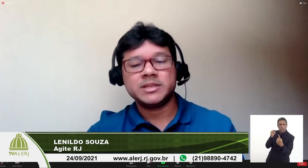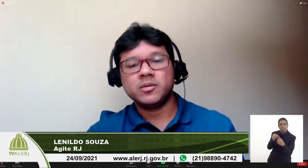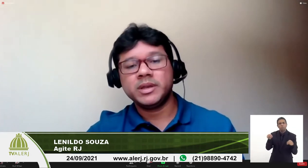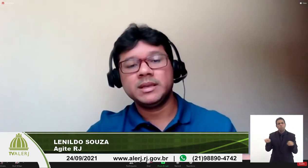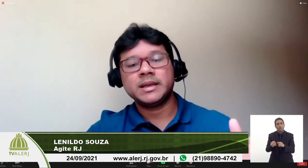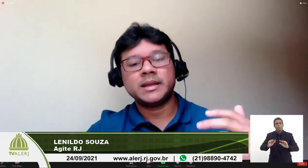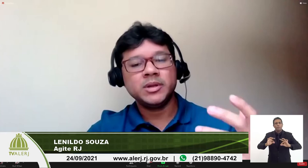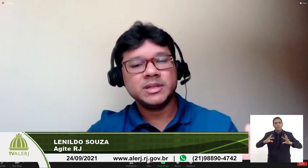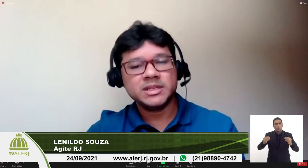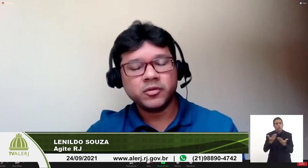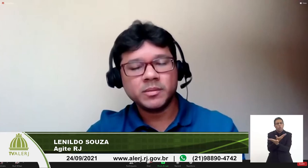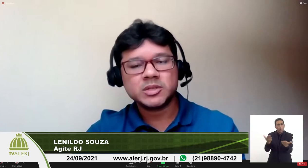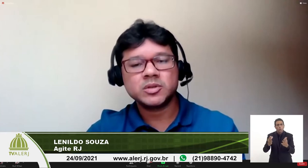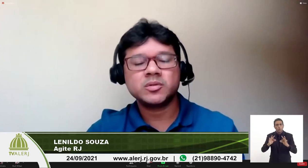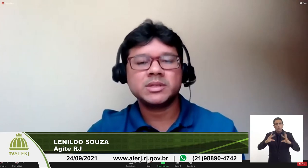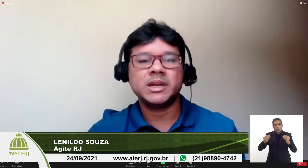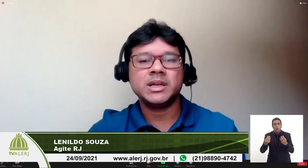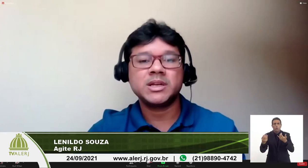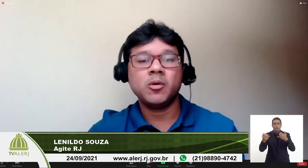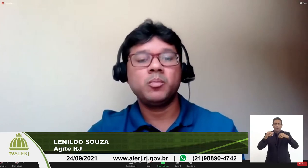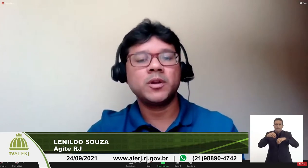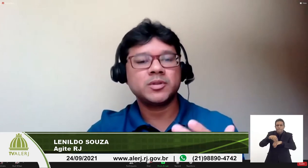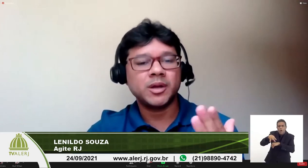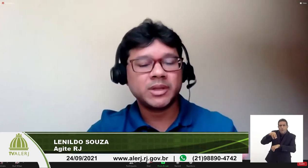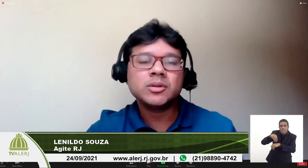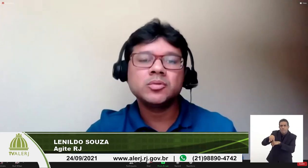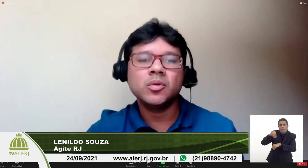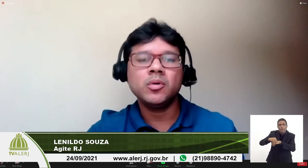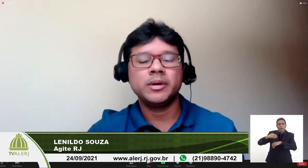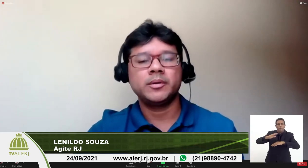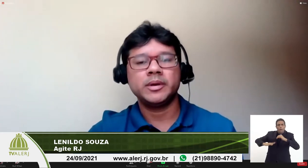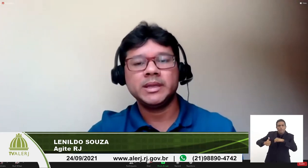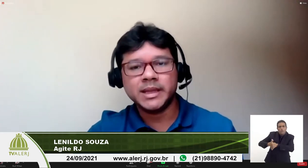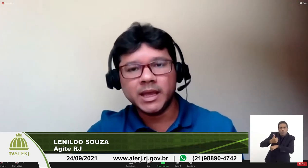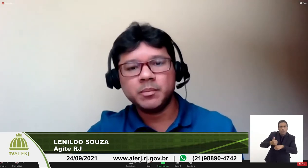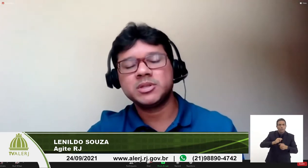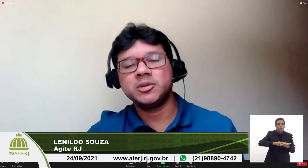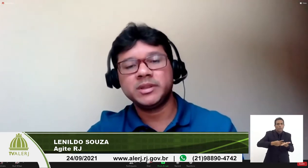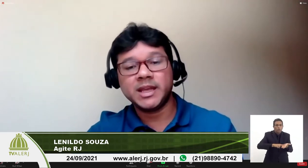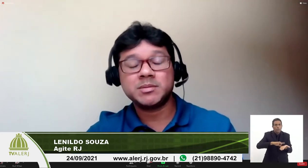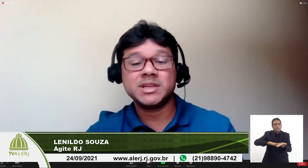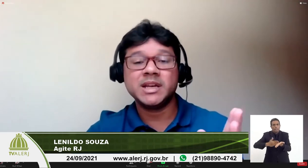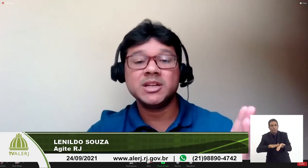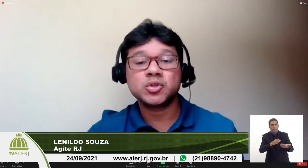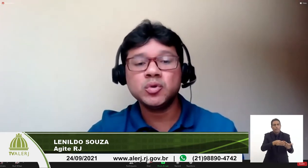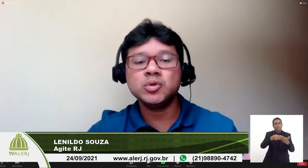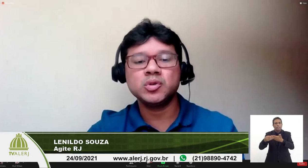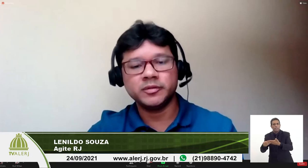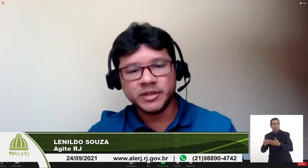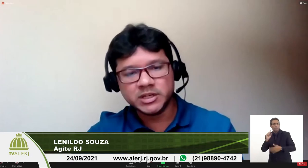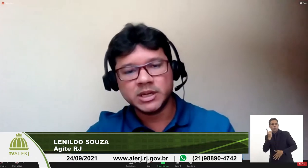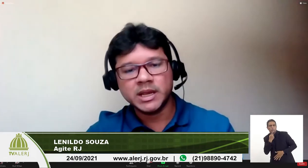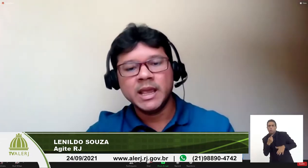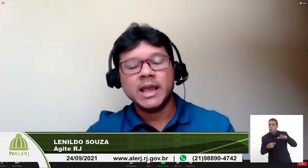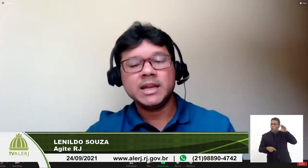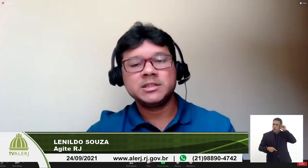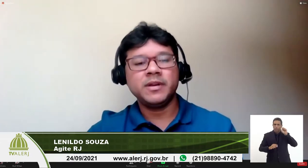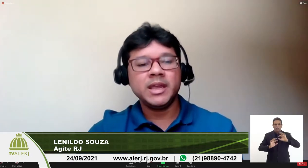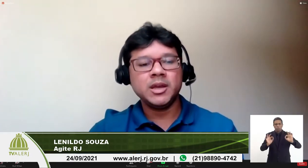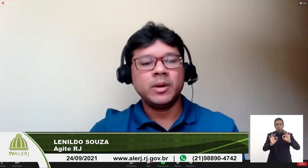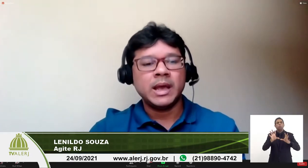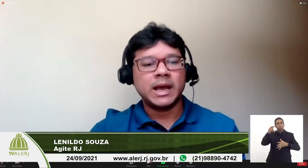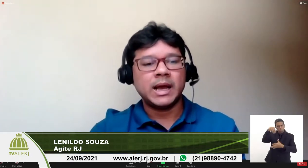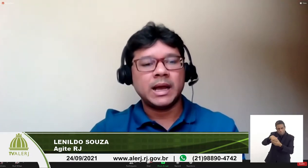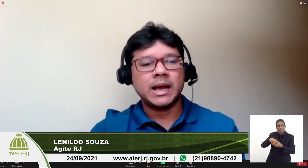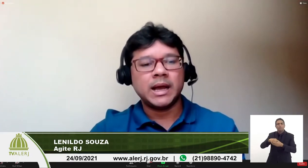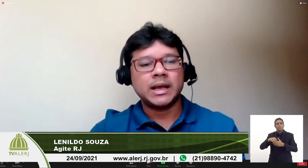fazer com que todas as informações concernentes ao profissional tradutor intérprete seja ele surdo ou ouvinte eles